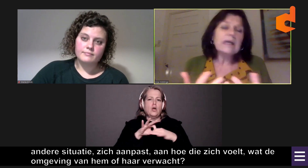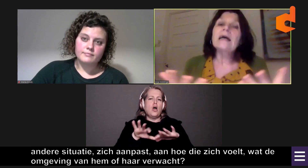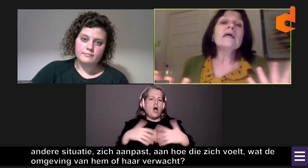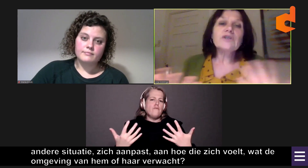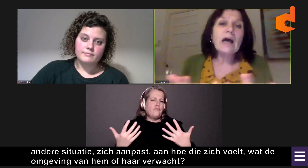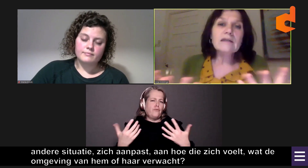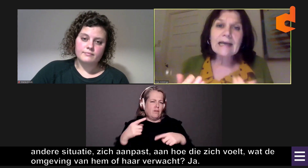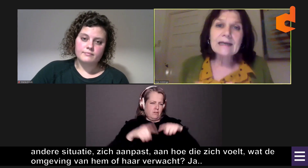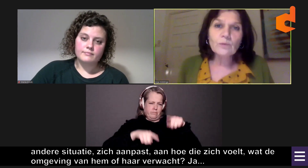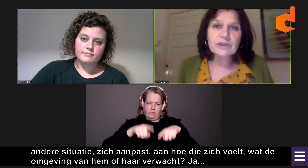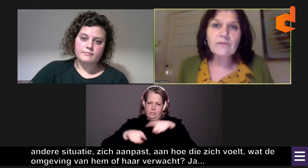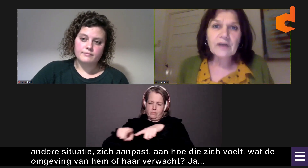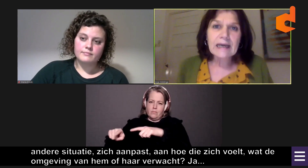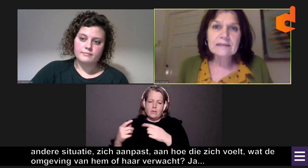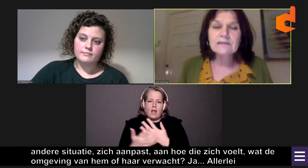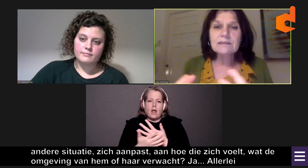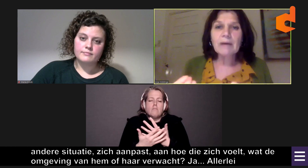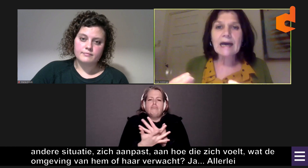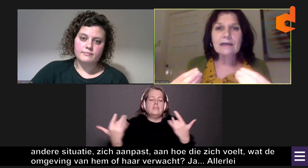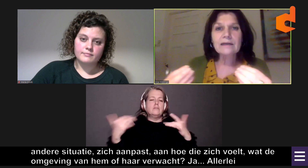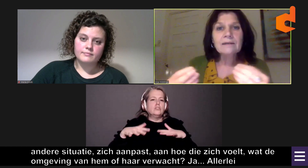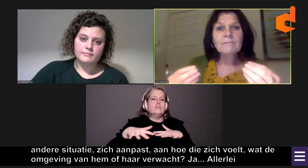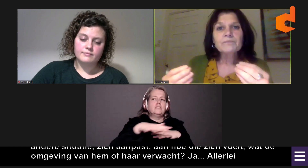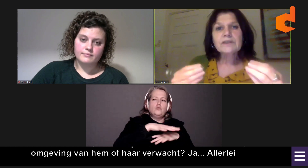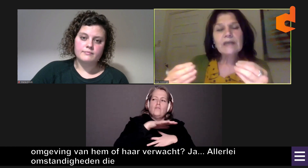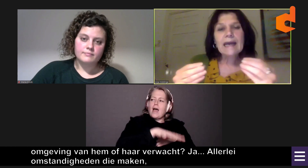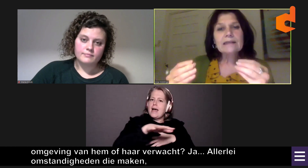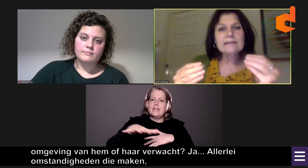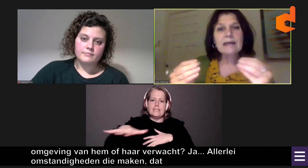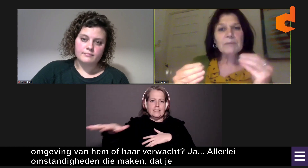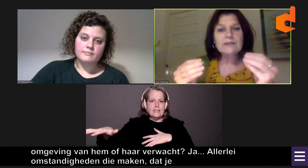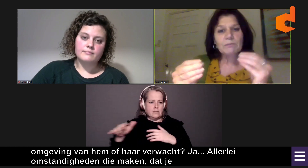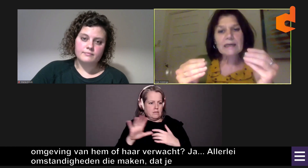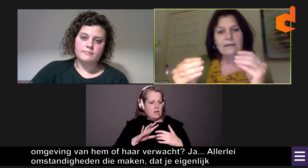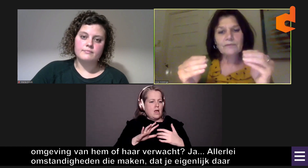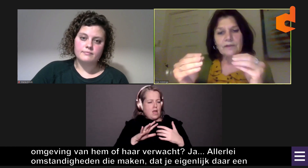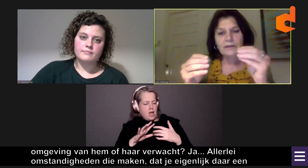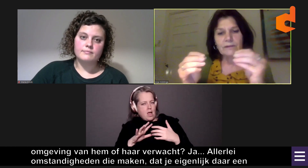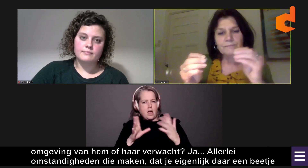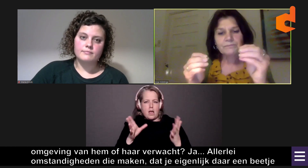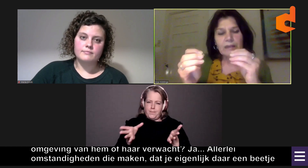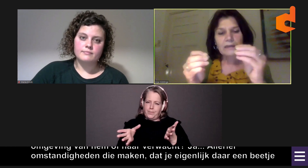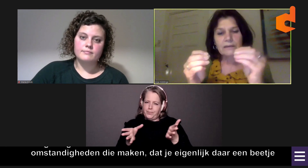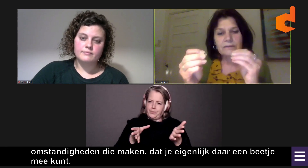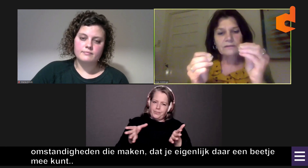Ja, dus allerlei omstandigheden die maken dat je eigenlijk daar een beetje mee kan